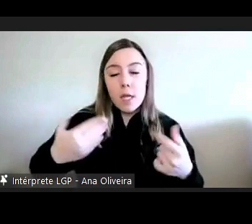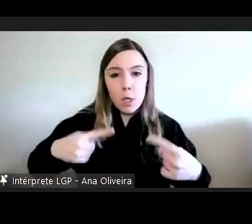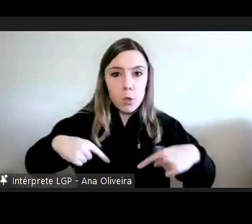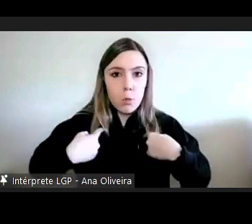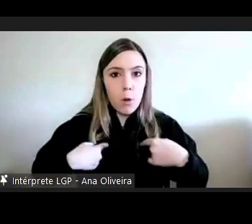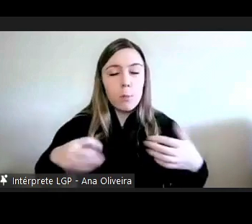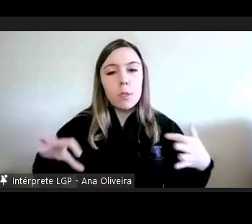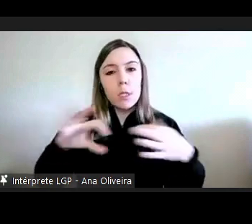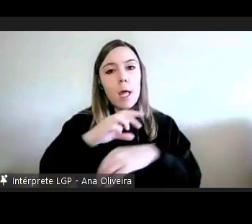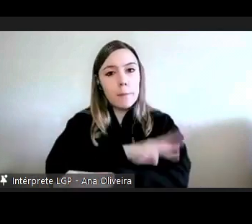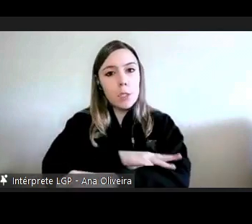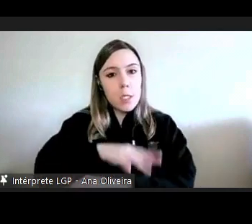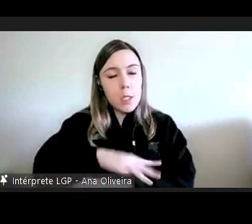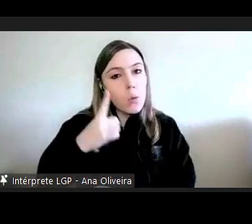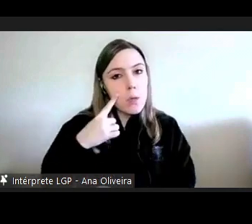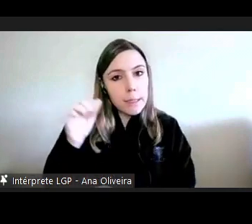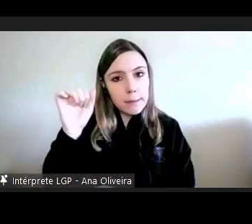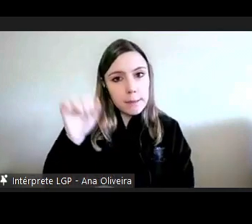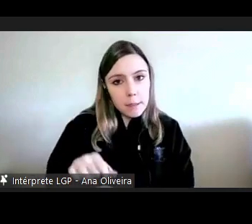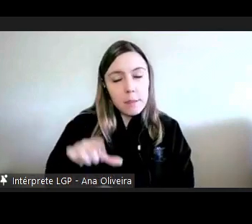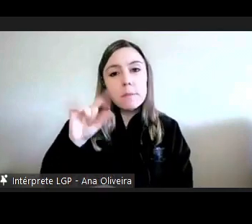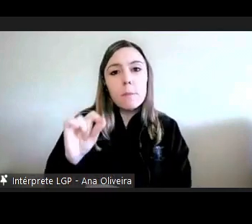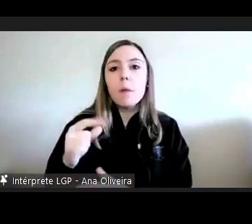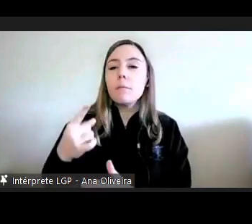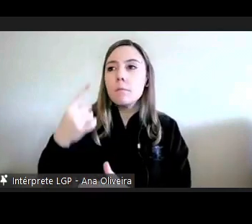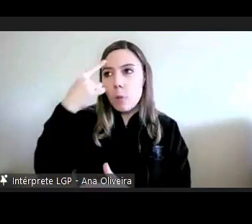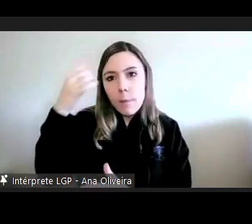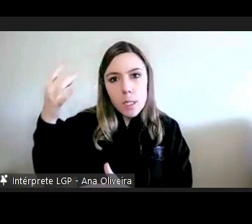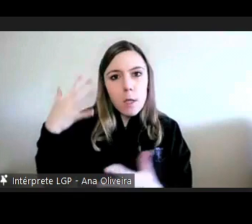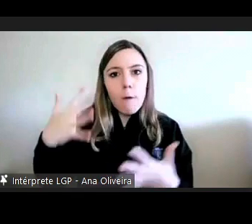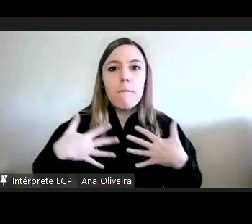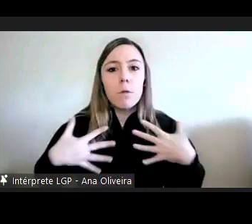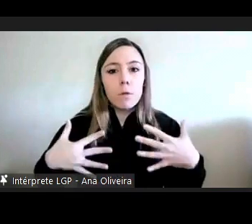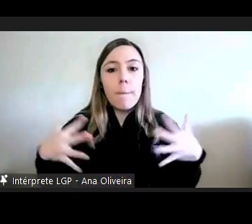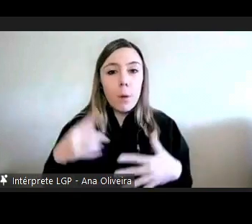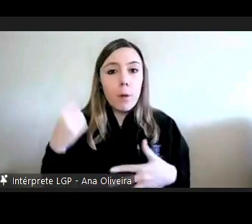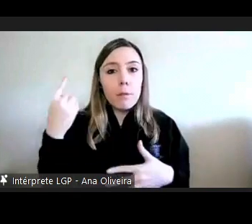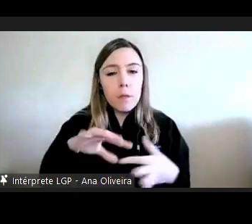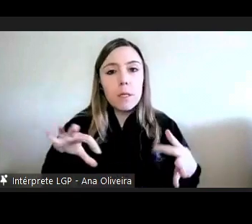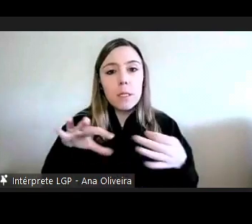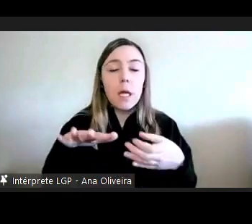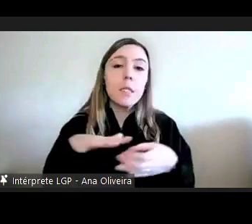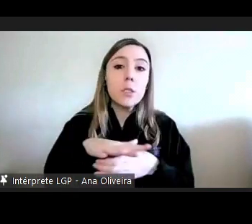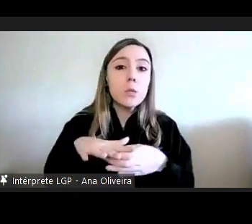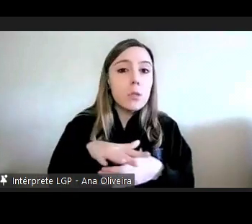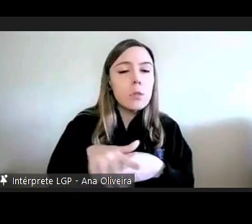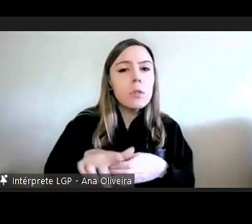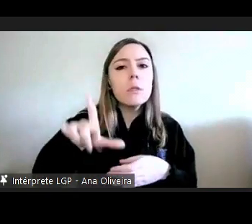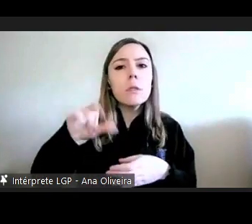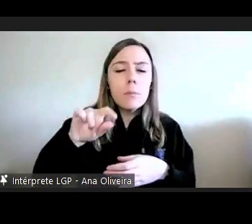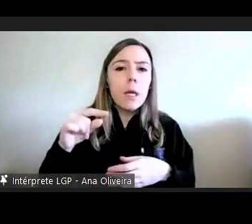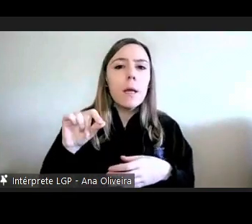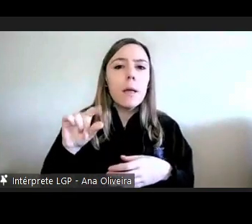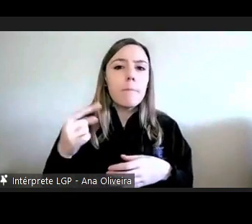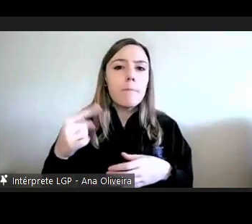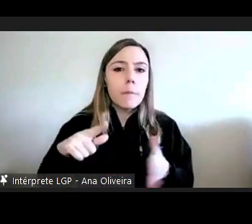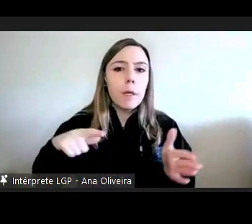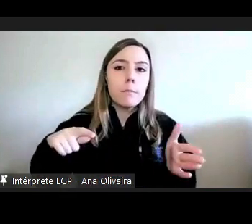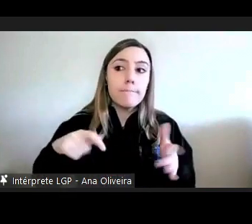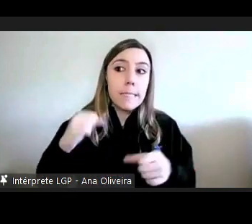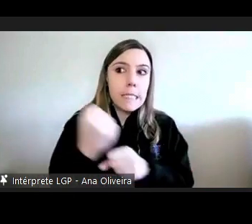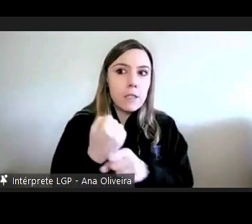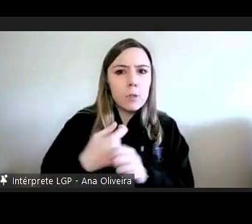há uma maior vontade de compreensão das questões há uma pressão grande dos